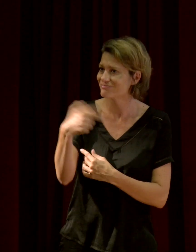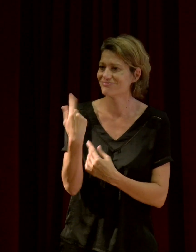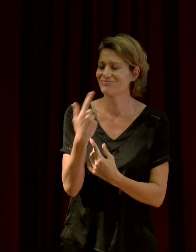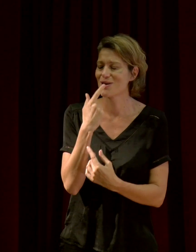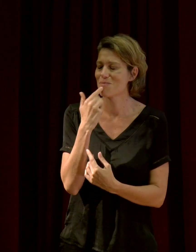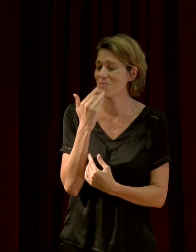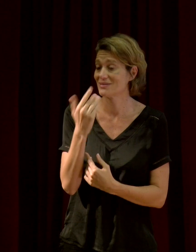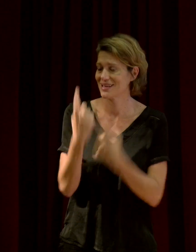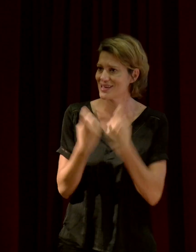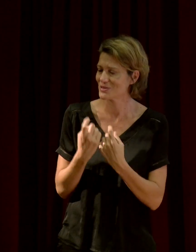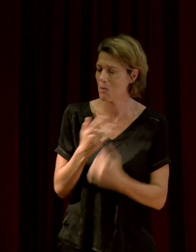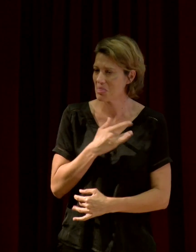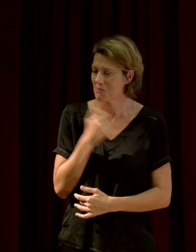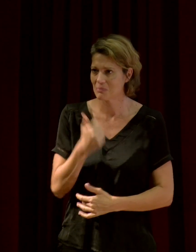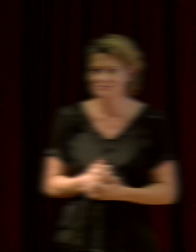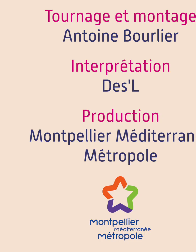Applaudissements